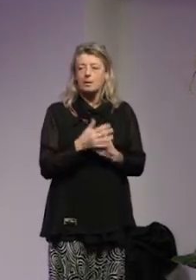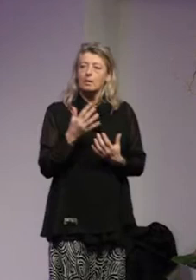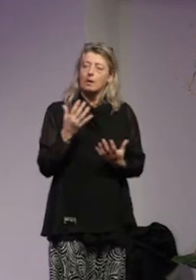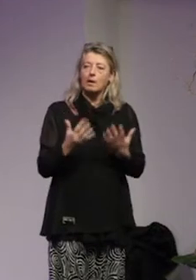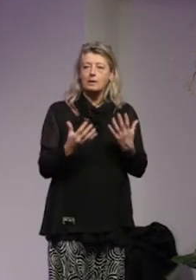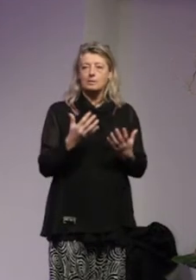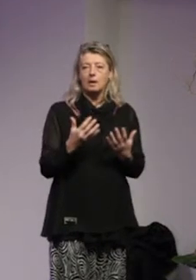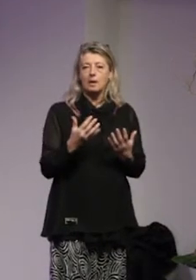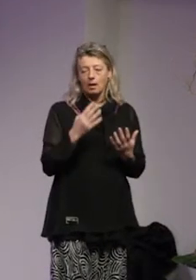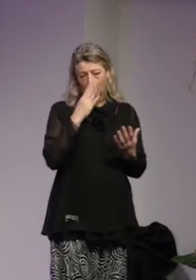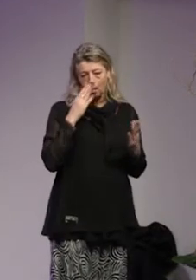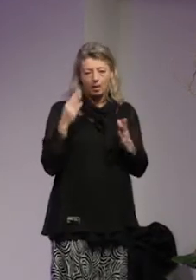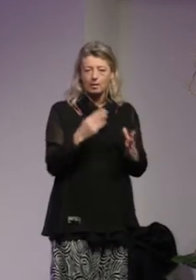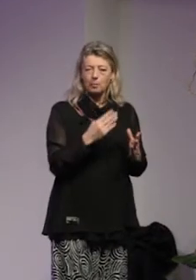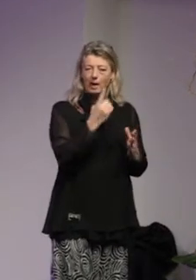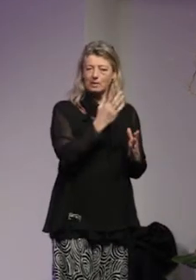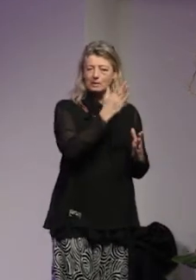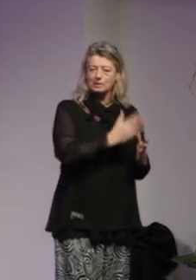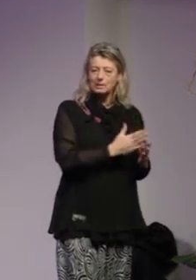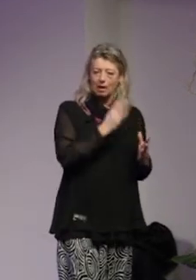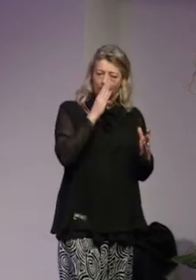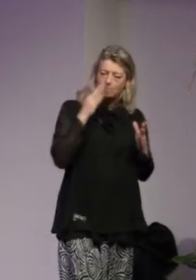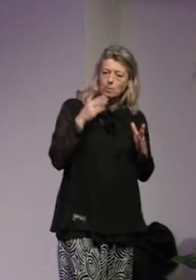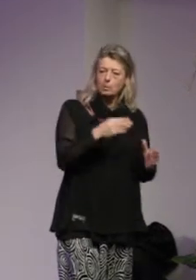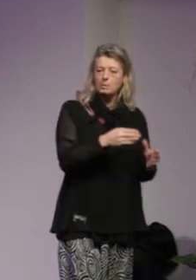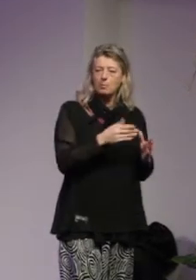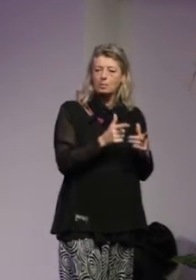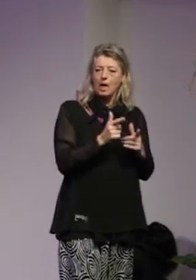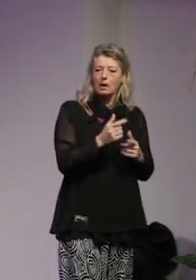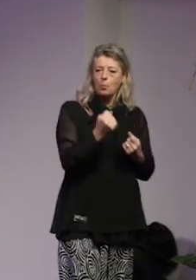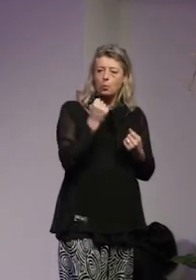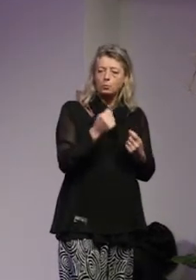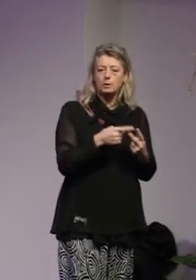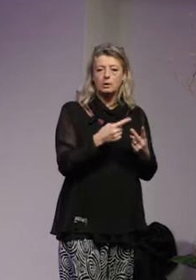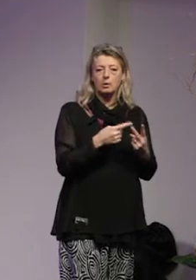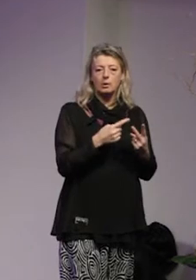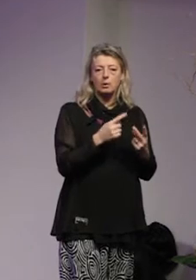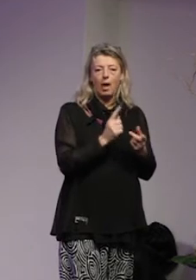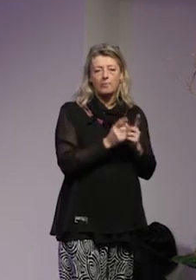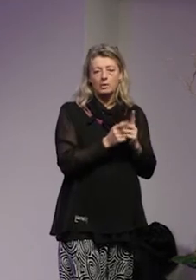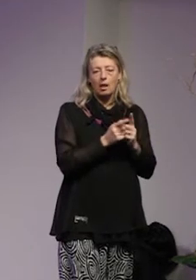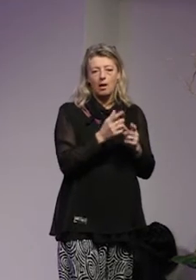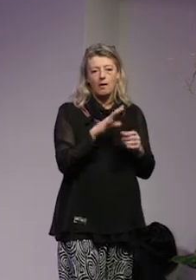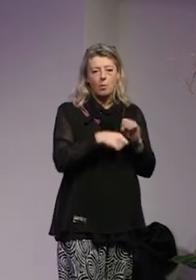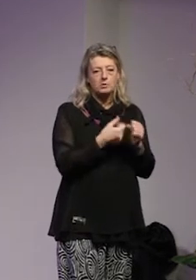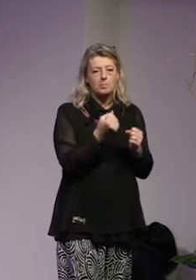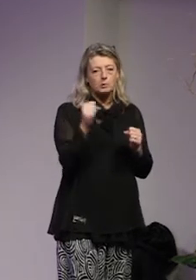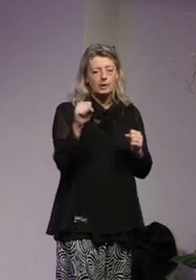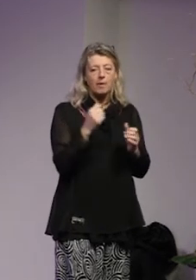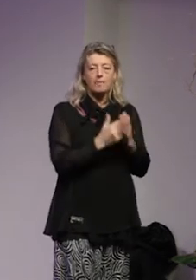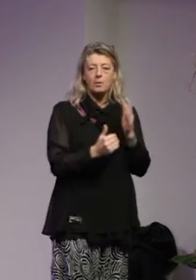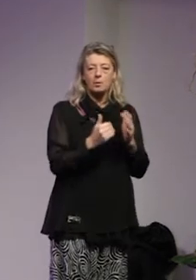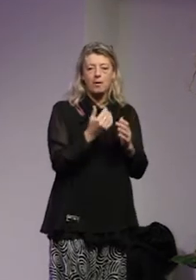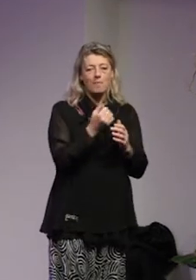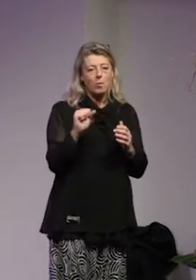ensidigt fokusera på det terrorhot och den potentiella våldsbrottslighet som kommer från